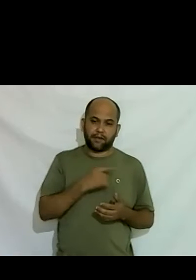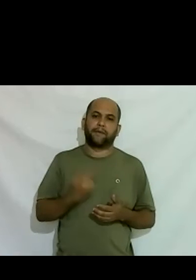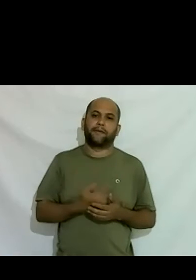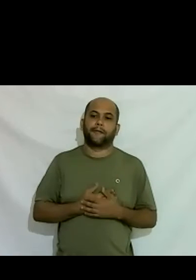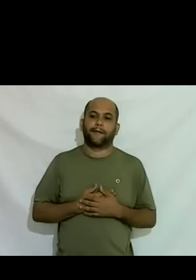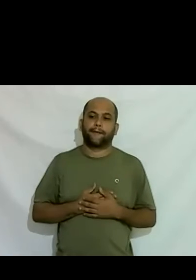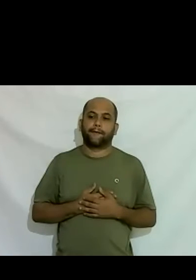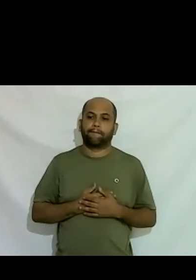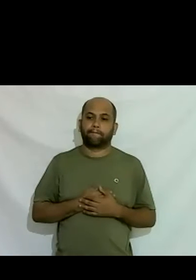trans do Paraná